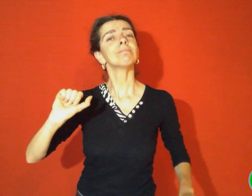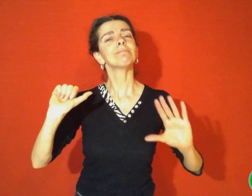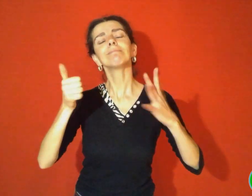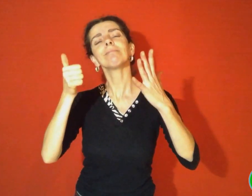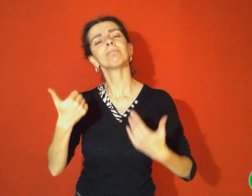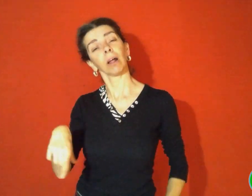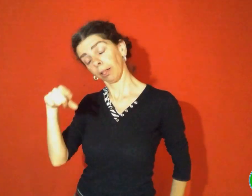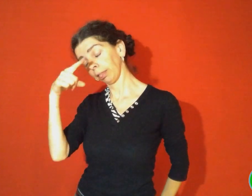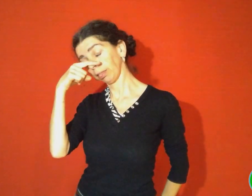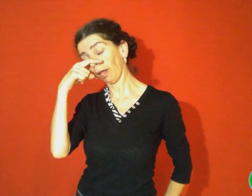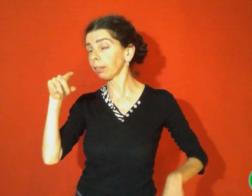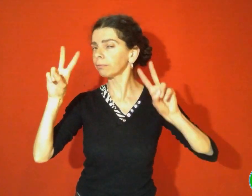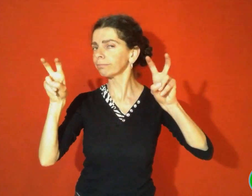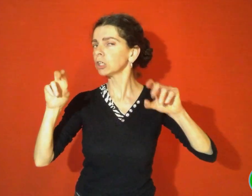Dinde jeune fille